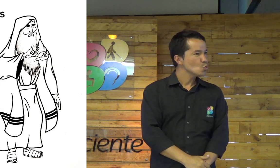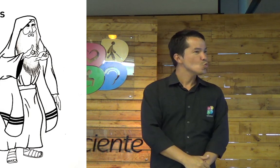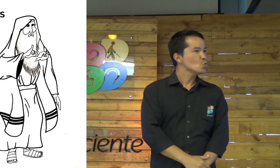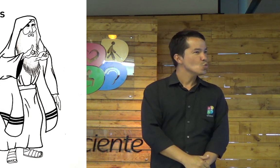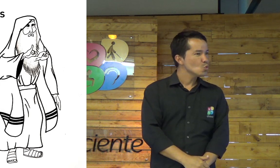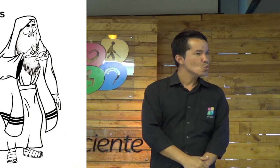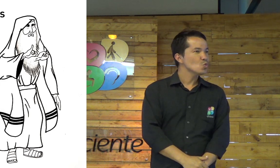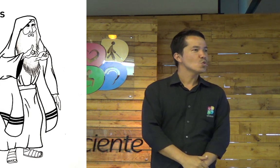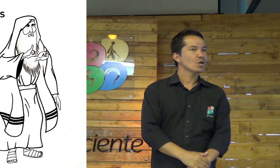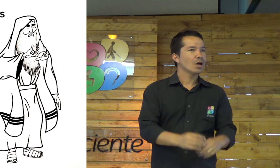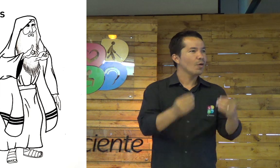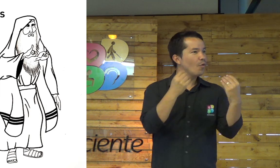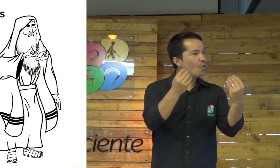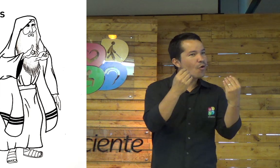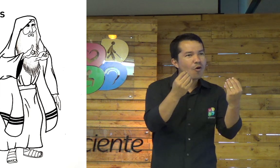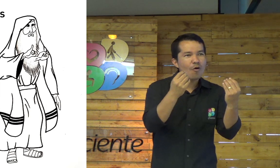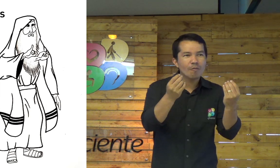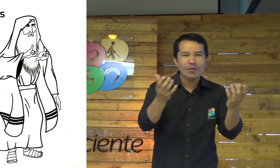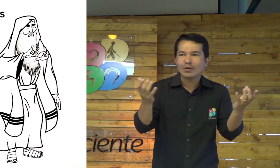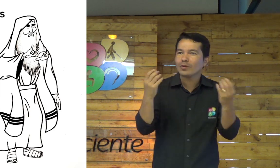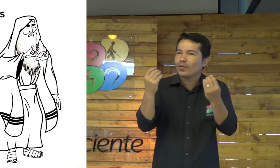Pense que... Difícil. Como?